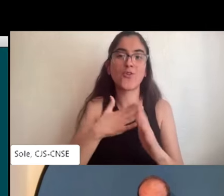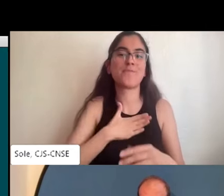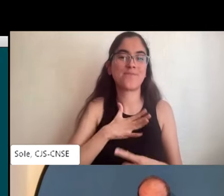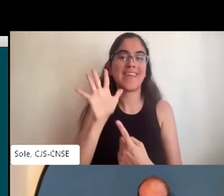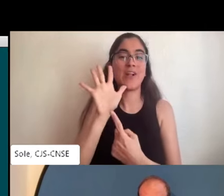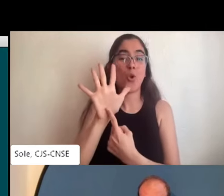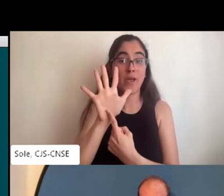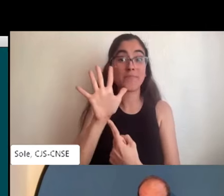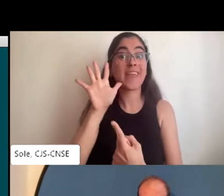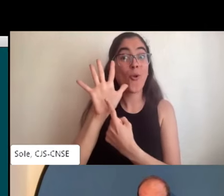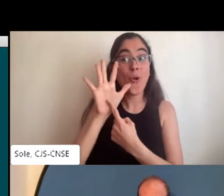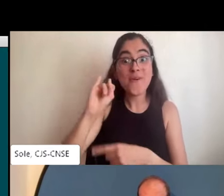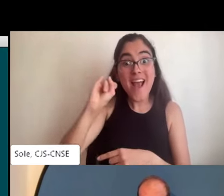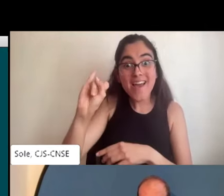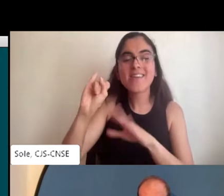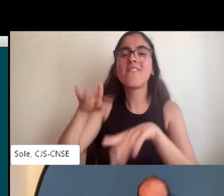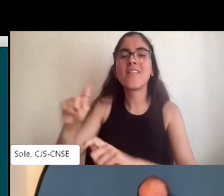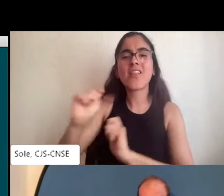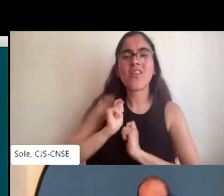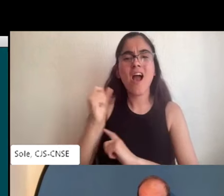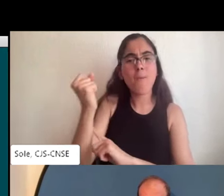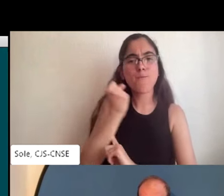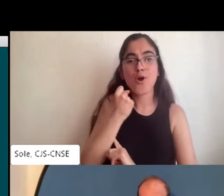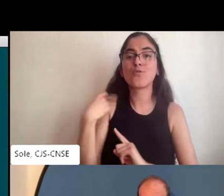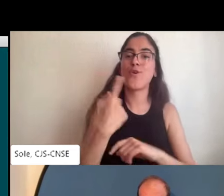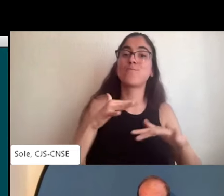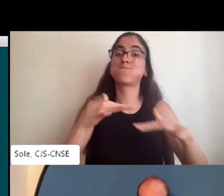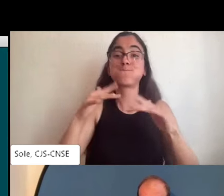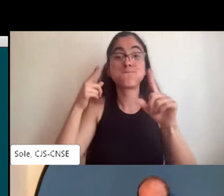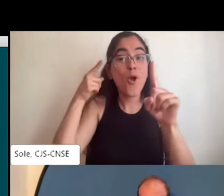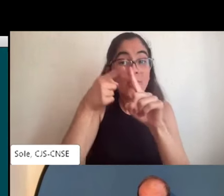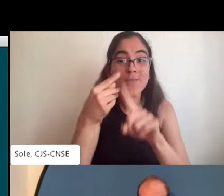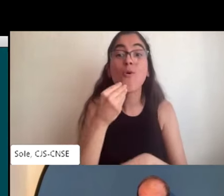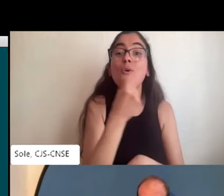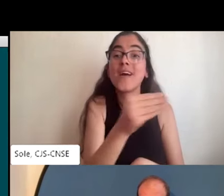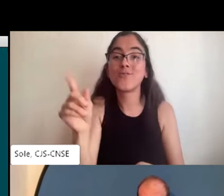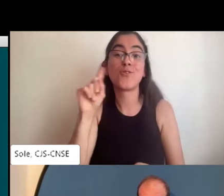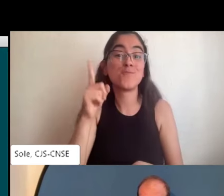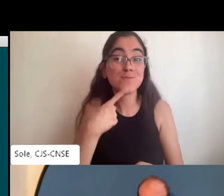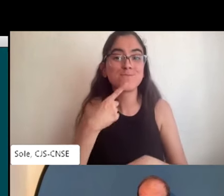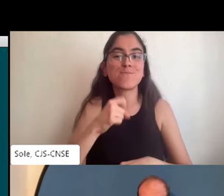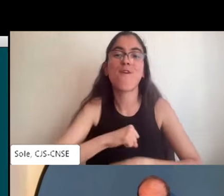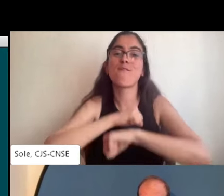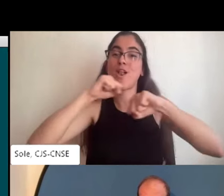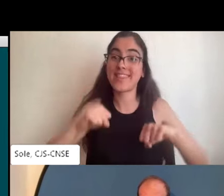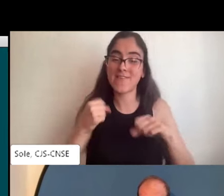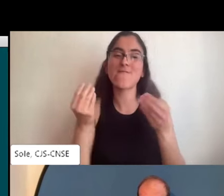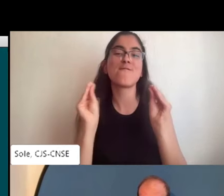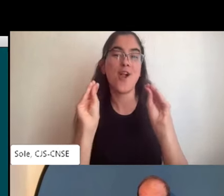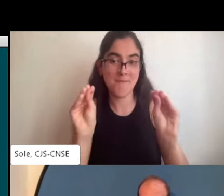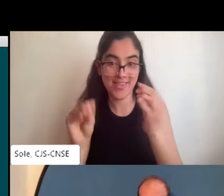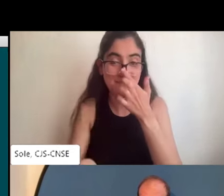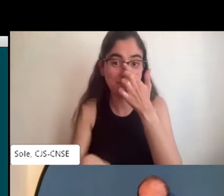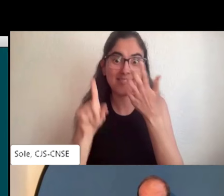Agradecer también al proyecto de INJUVE que gracias a su apoyo podemos hacer que la